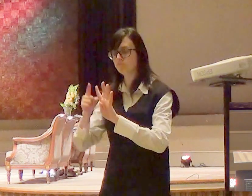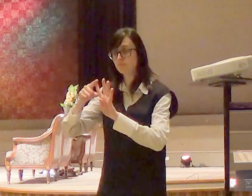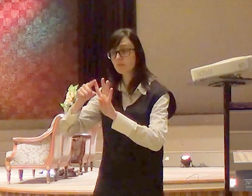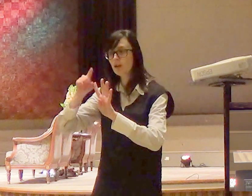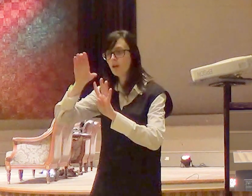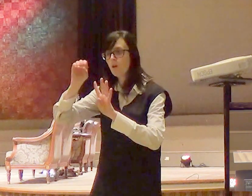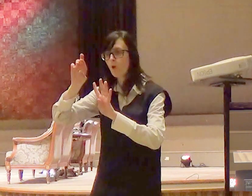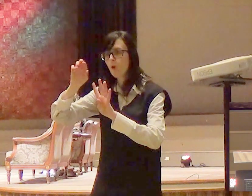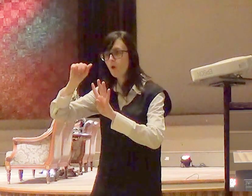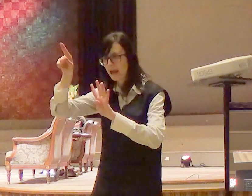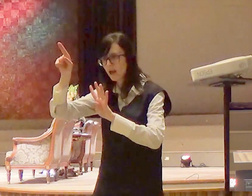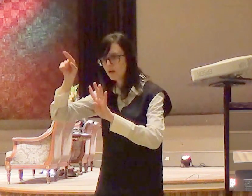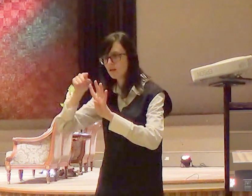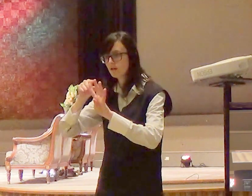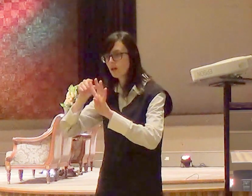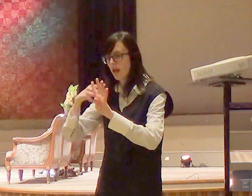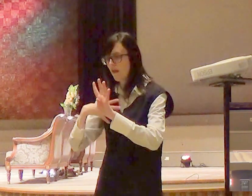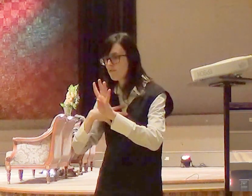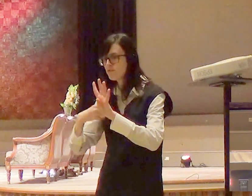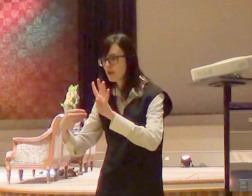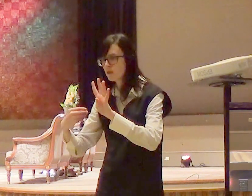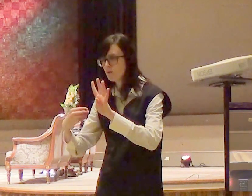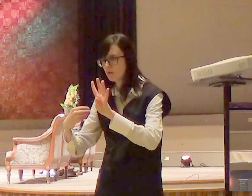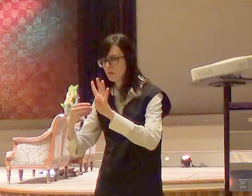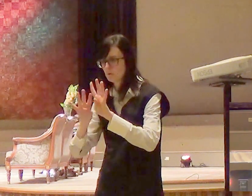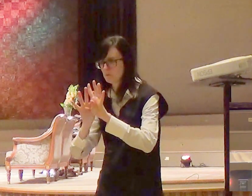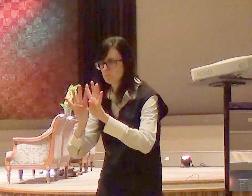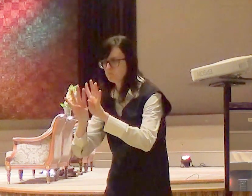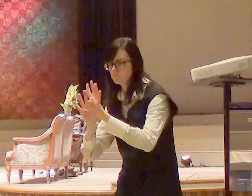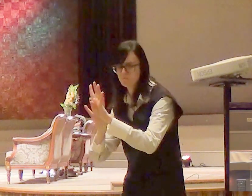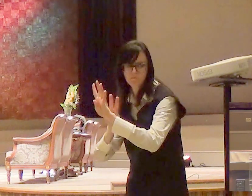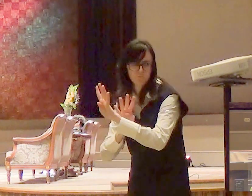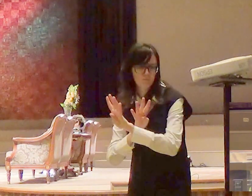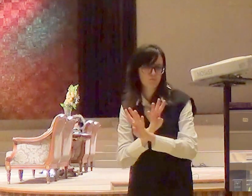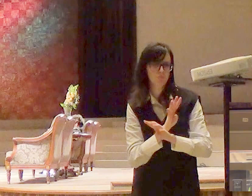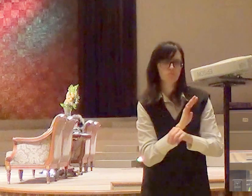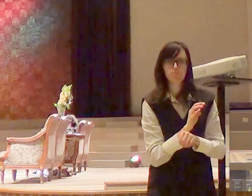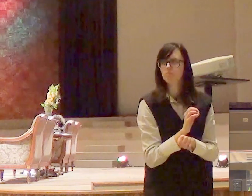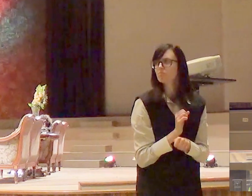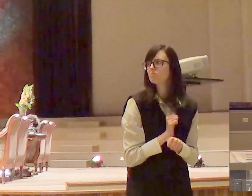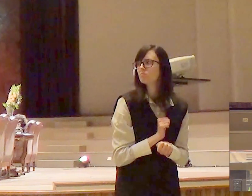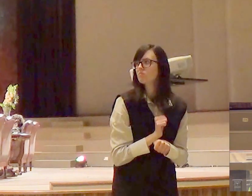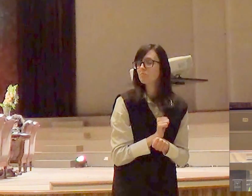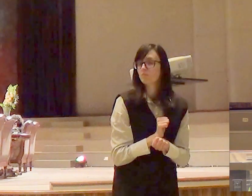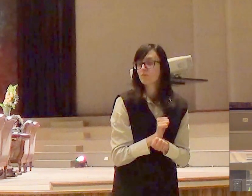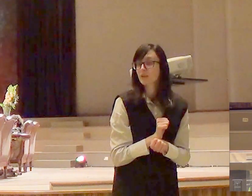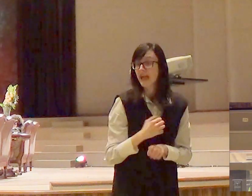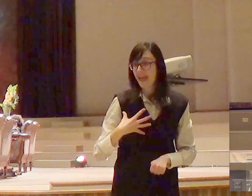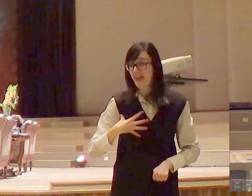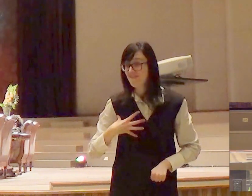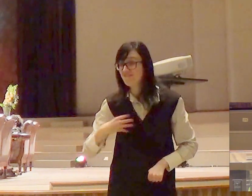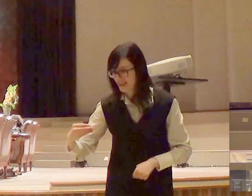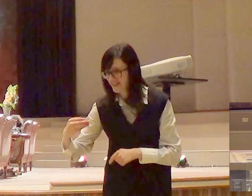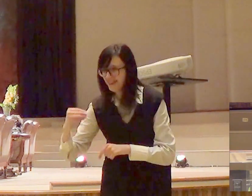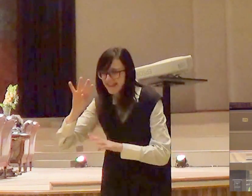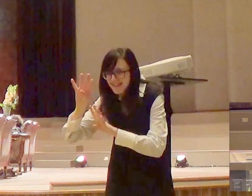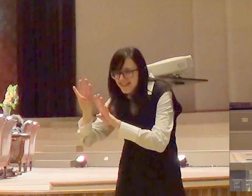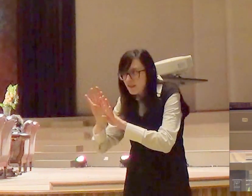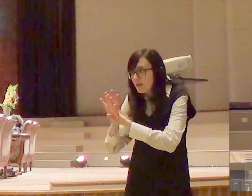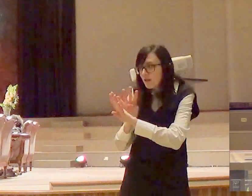um dos grupos mais tremendos de louvor e adoração no povo de Israel Deus vai derramar uma